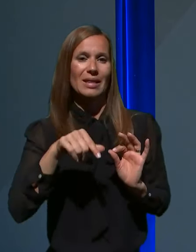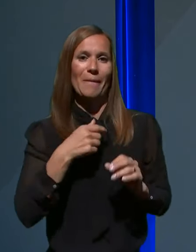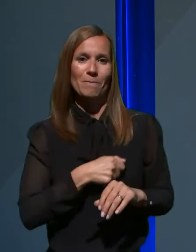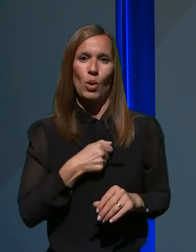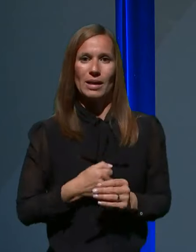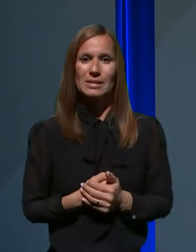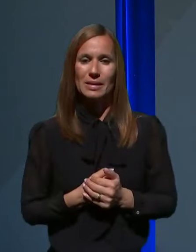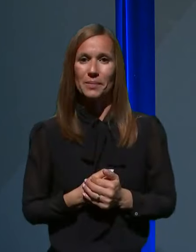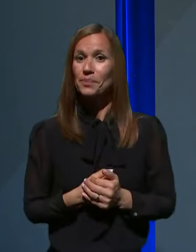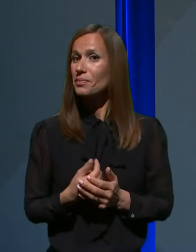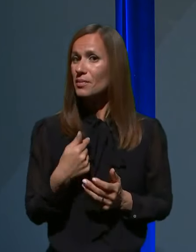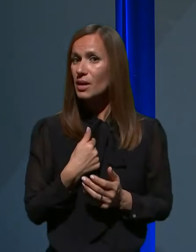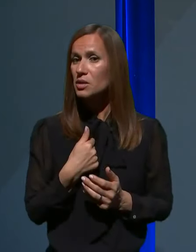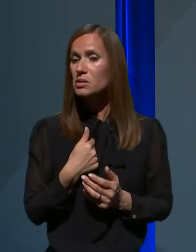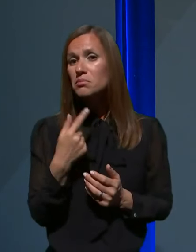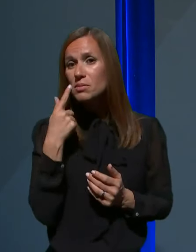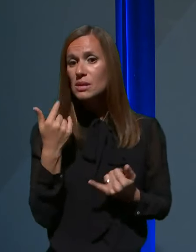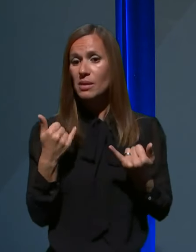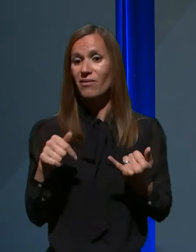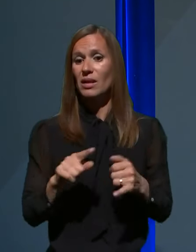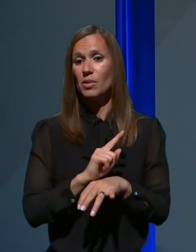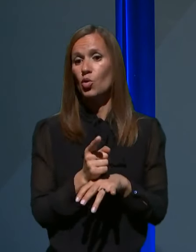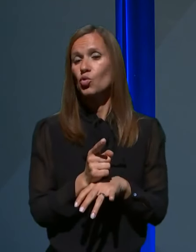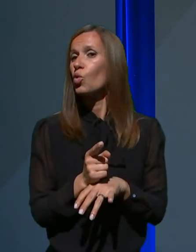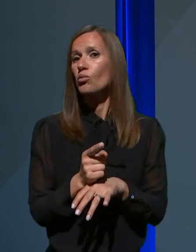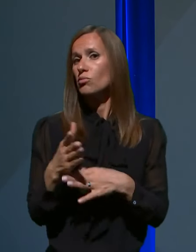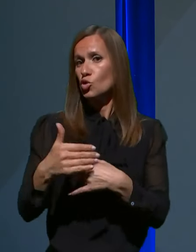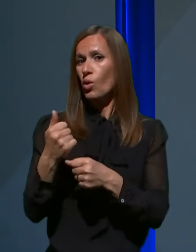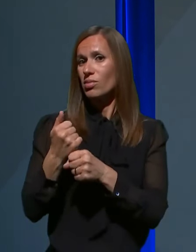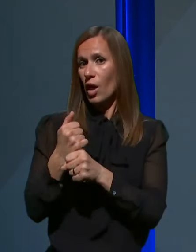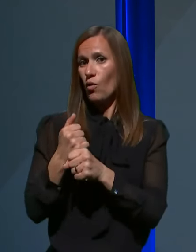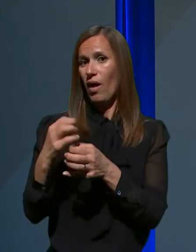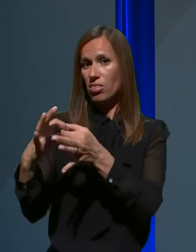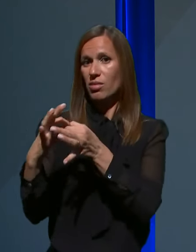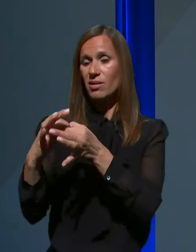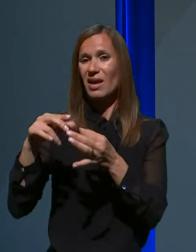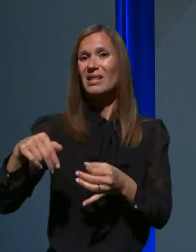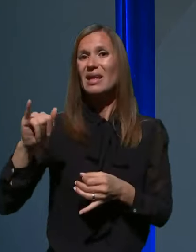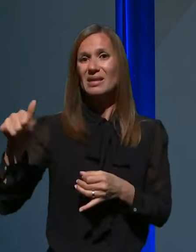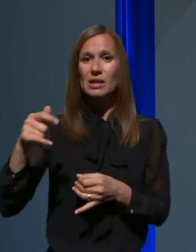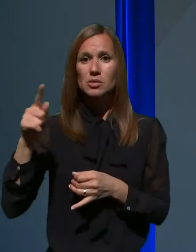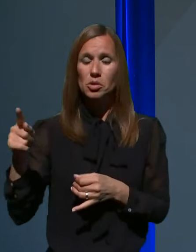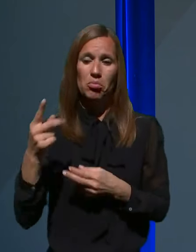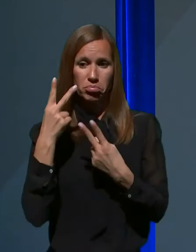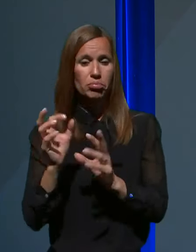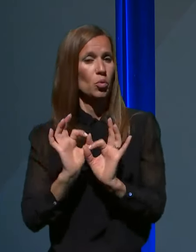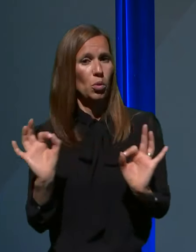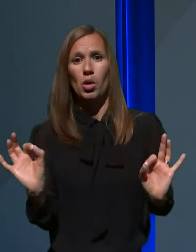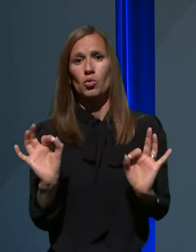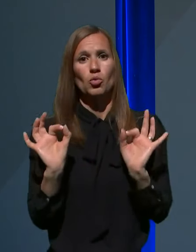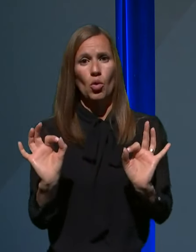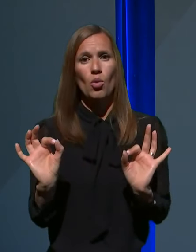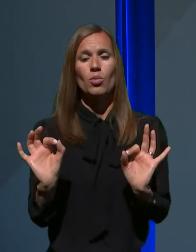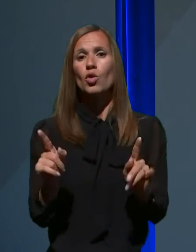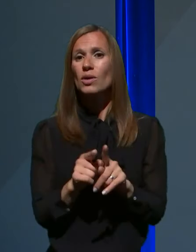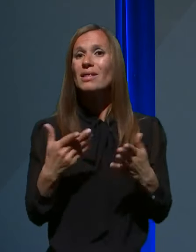jaz to ocenjujem v tem trenutku sva, da sodelovanje kot dobro. Tudi danes poteka eno srečanje oziroma